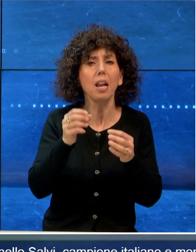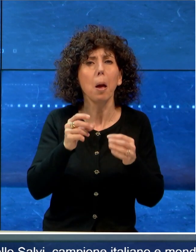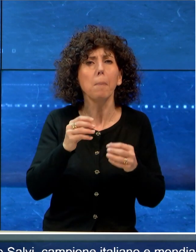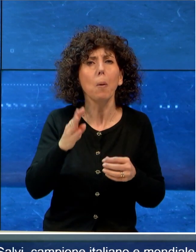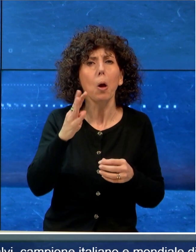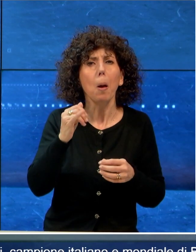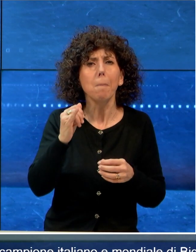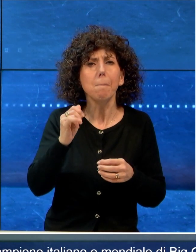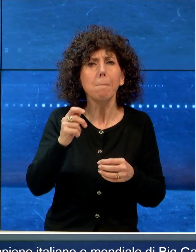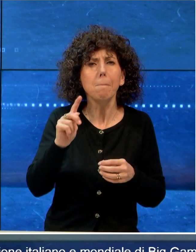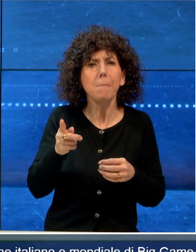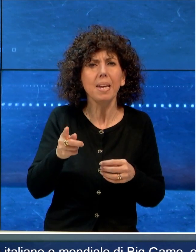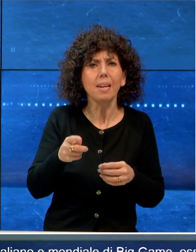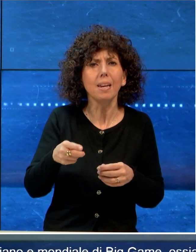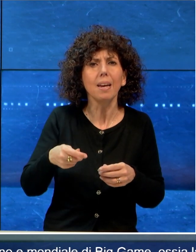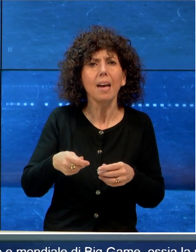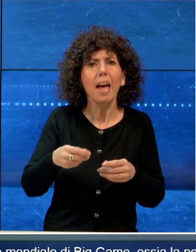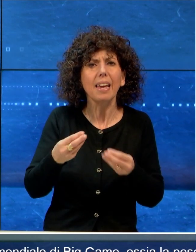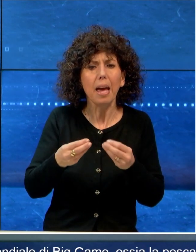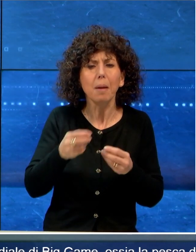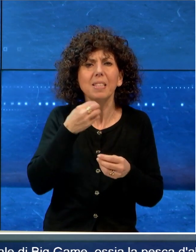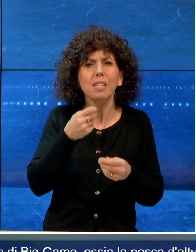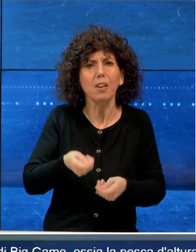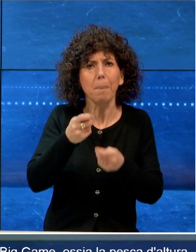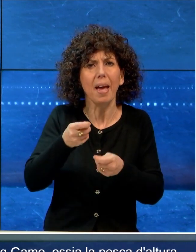Game Pesca d'Altura.